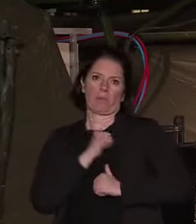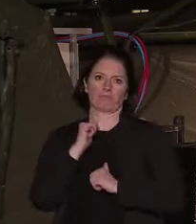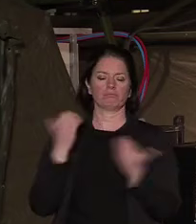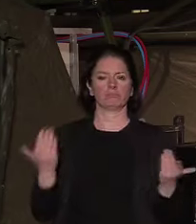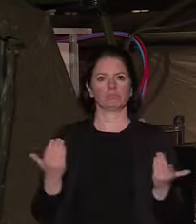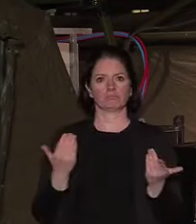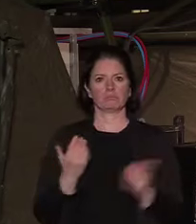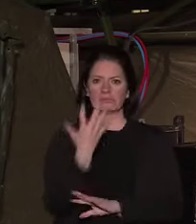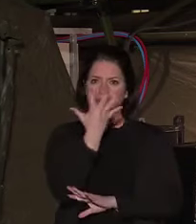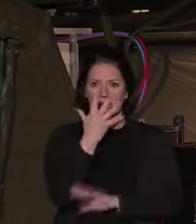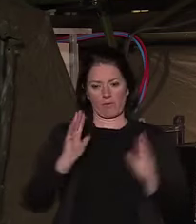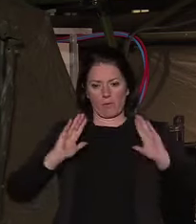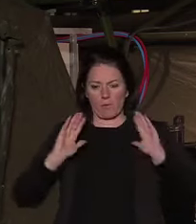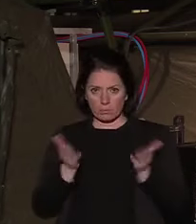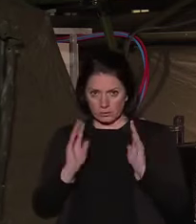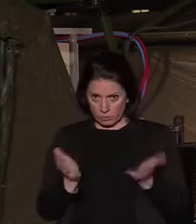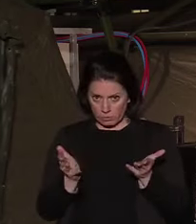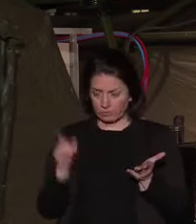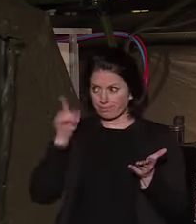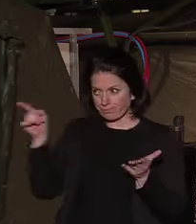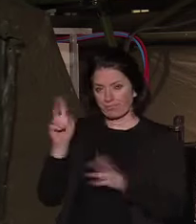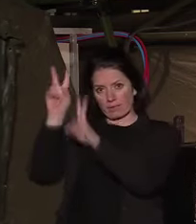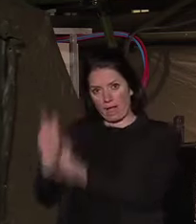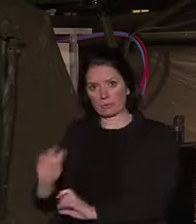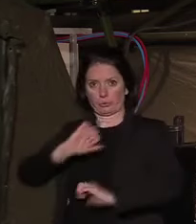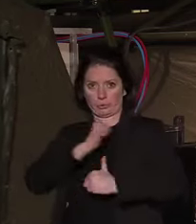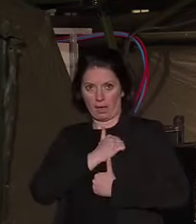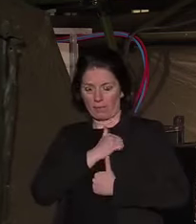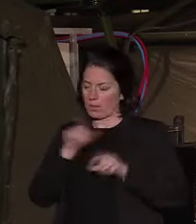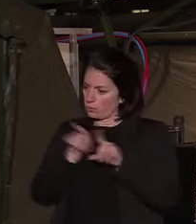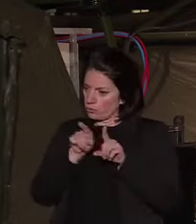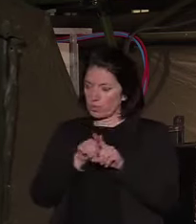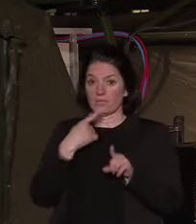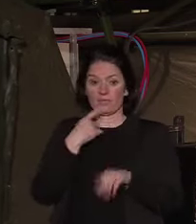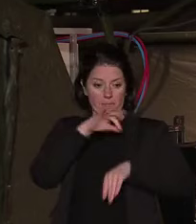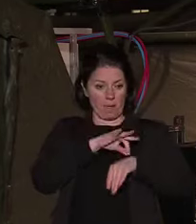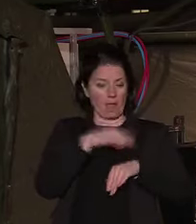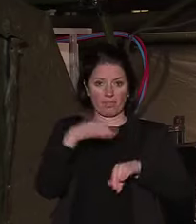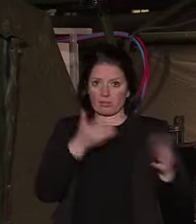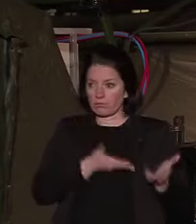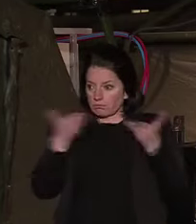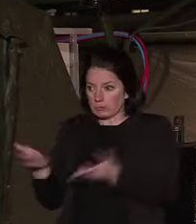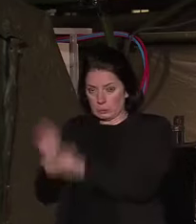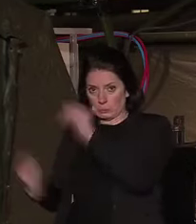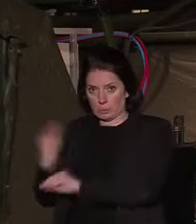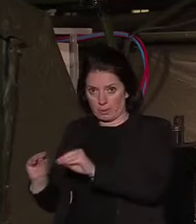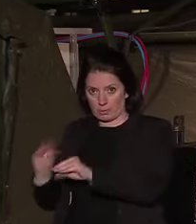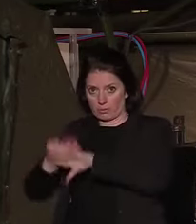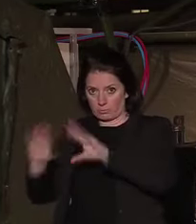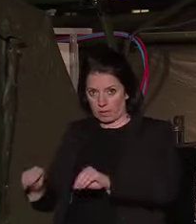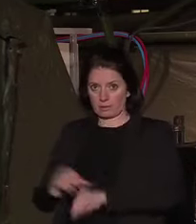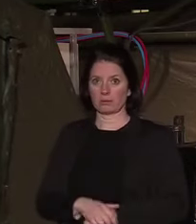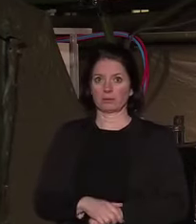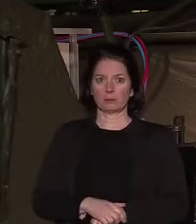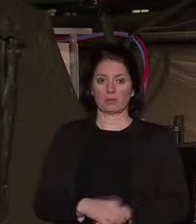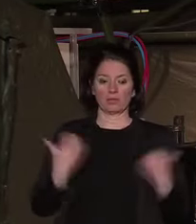'instruction des armées sont aussi mobilisés où des malades sont déjà pris en charge. Des opérations de transport